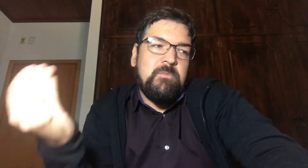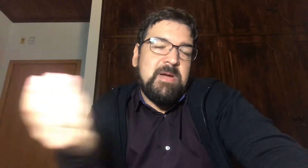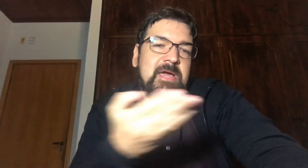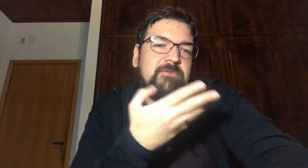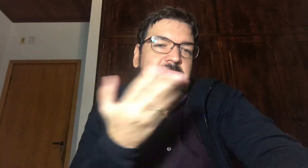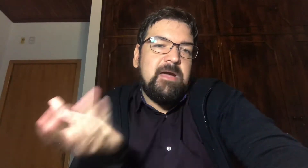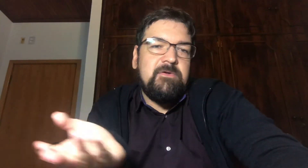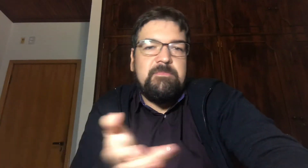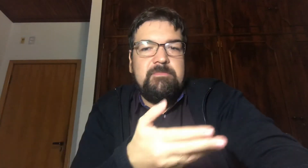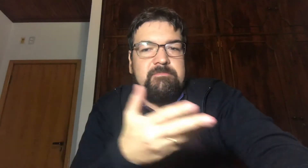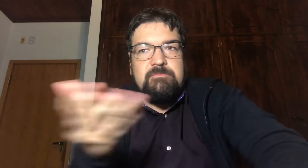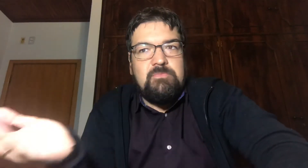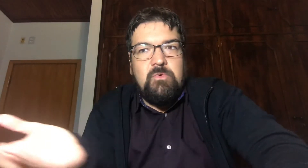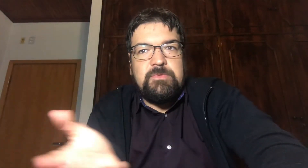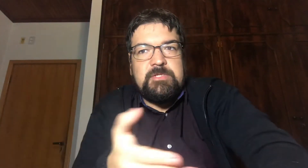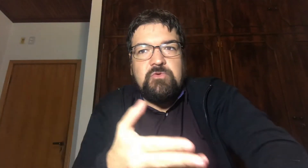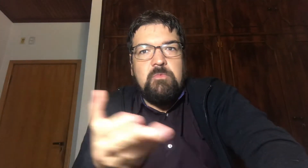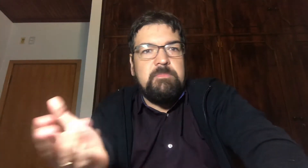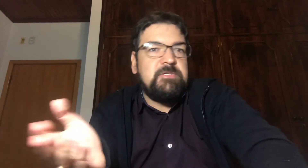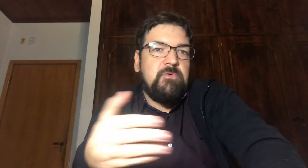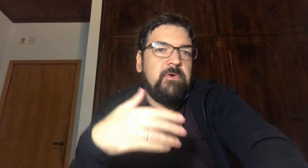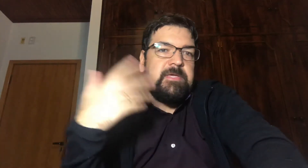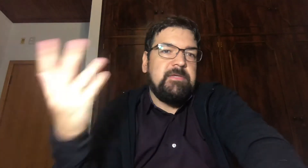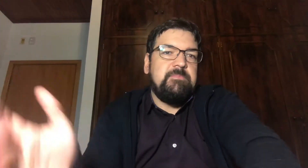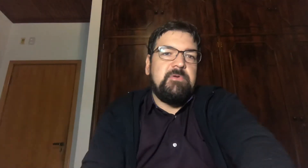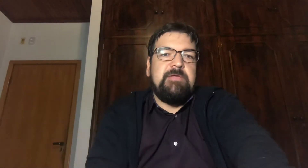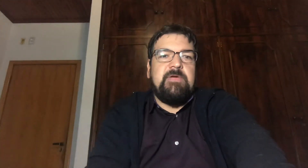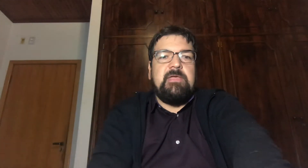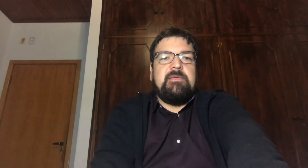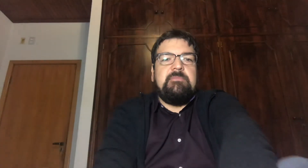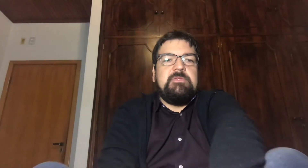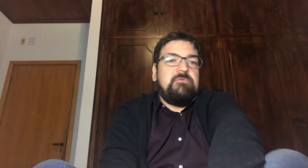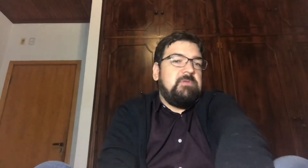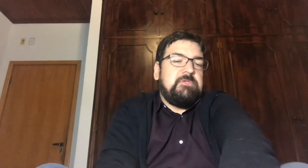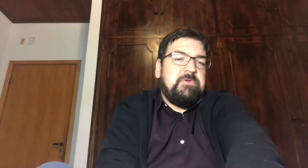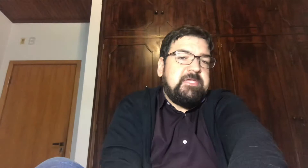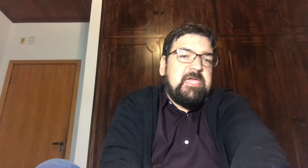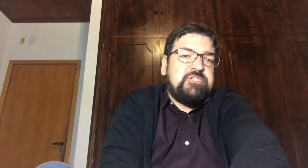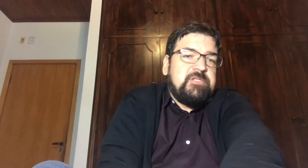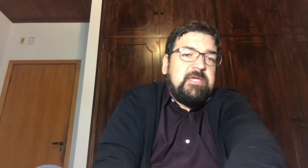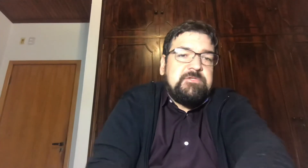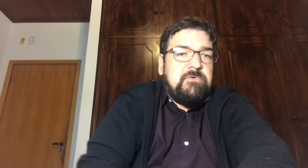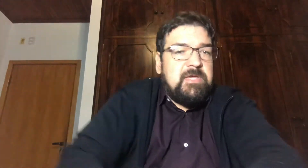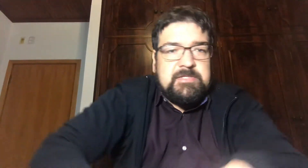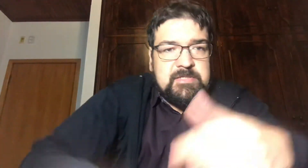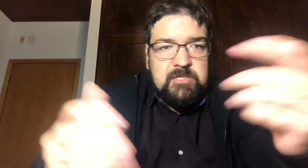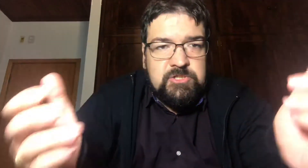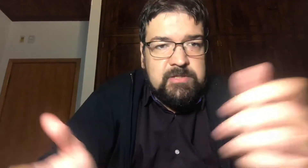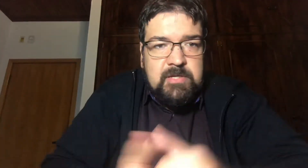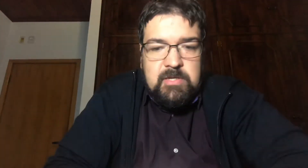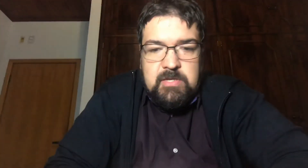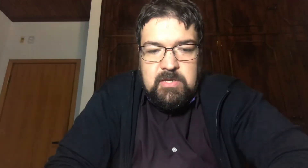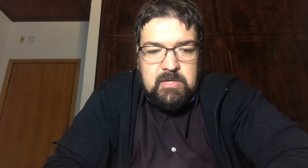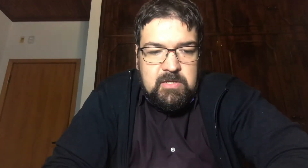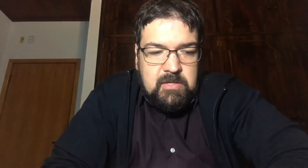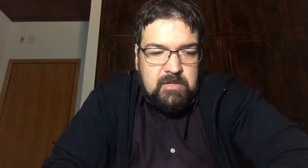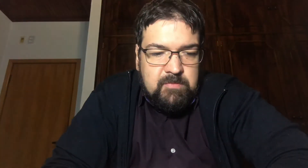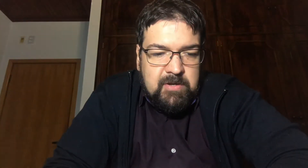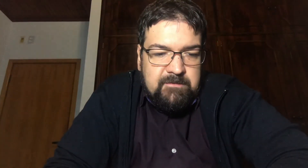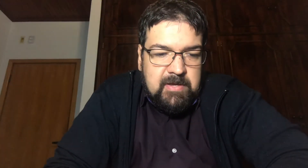Comparado, claro Outras como Bitcoin E por aí vai Bitcoin, Bitcoin Cash Litecoin que seja E por aí vai